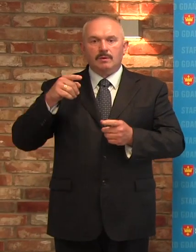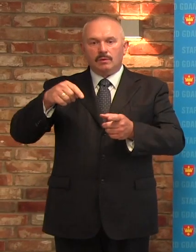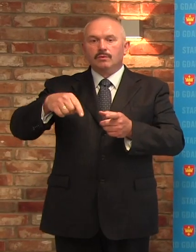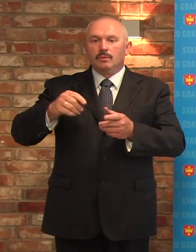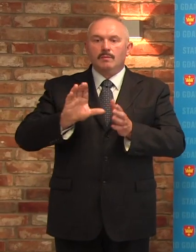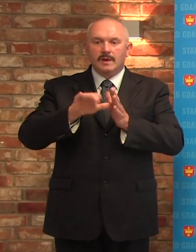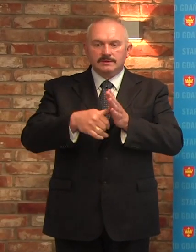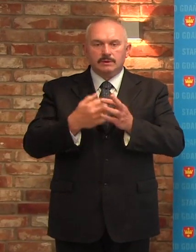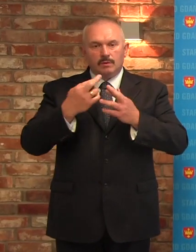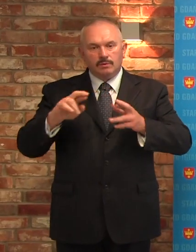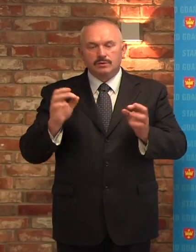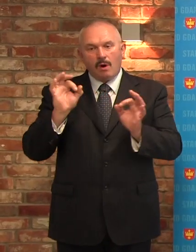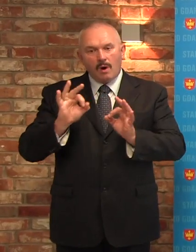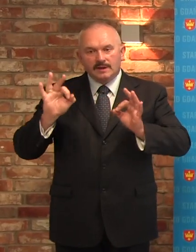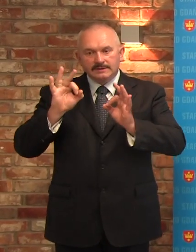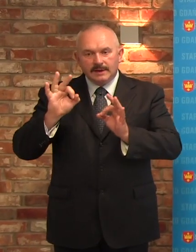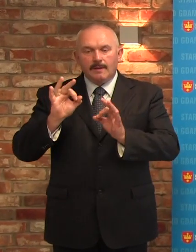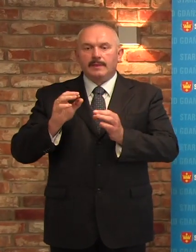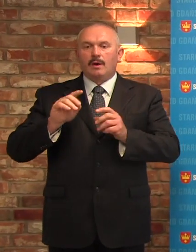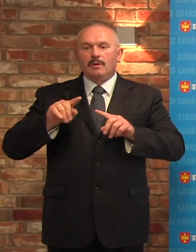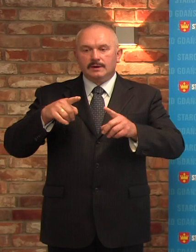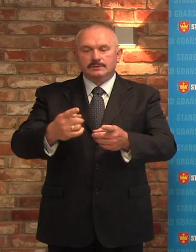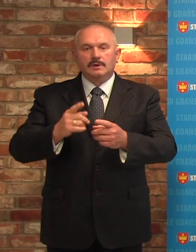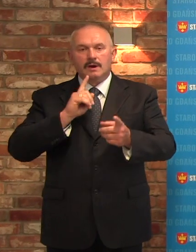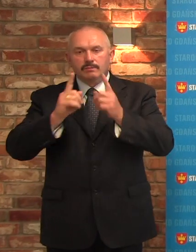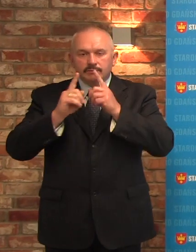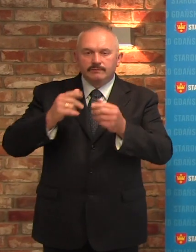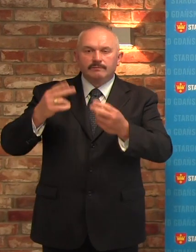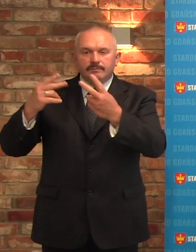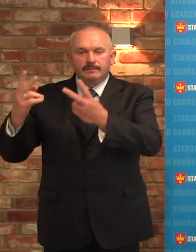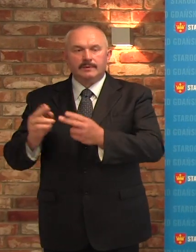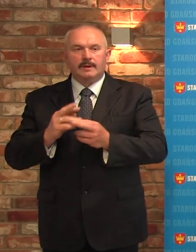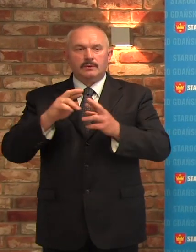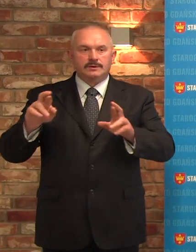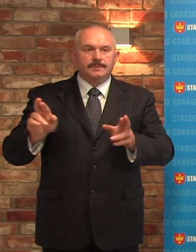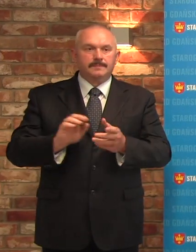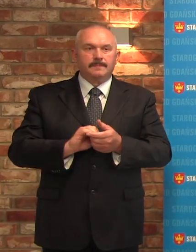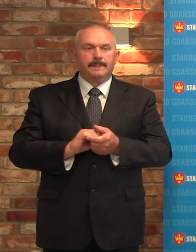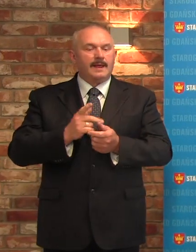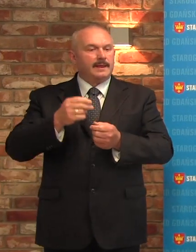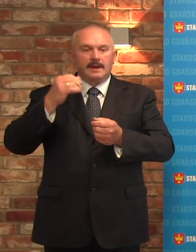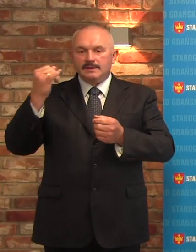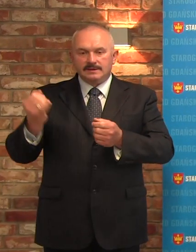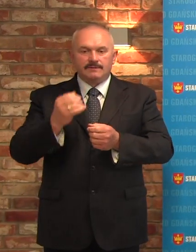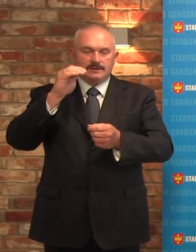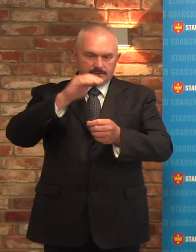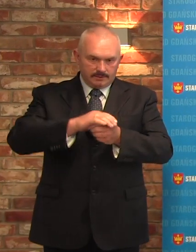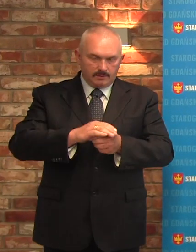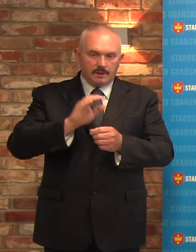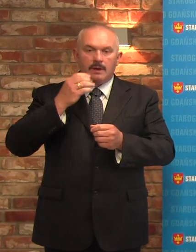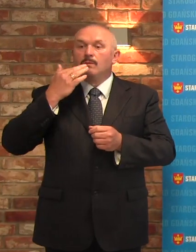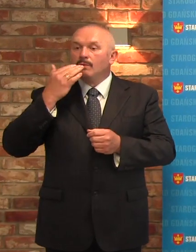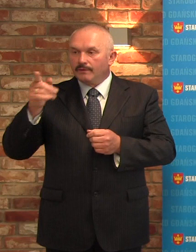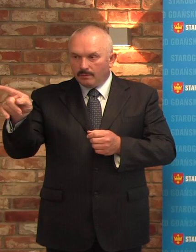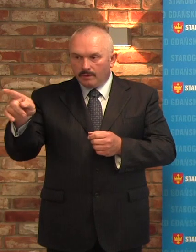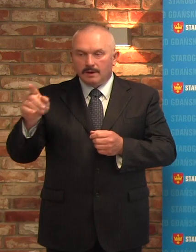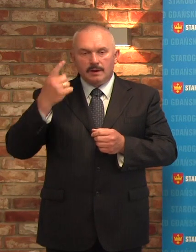różnego rodzaju okazjach, organizował konferencję. Nie zawsze zgadzałem się z tym, co wypowiadał, traktowałem to raczej